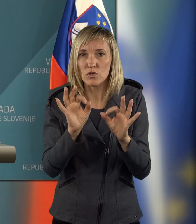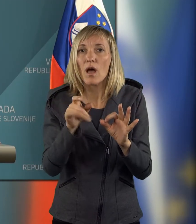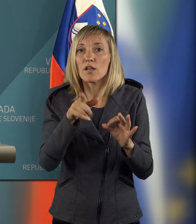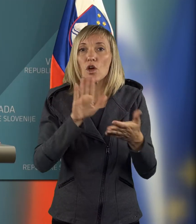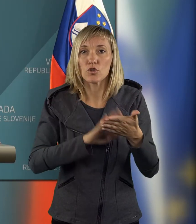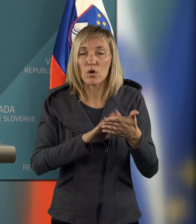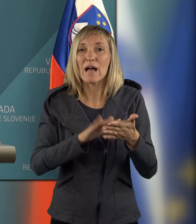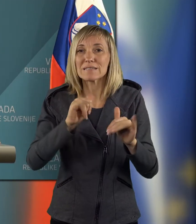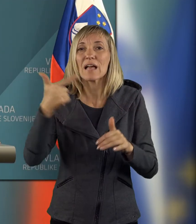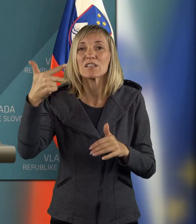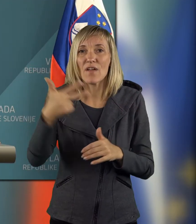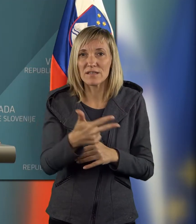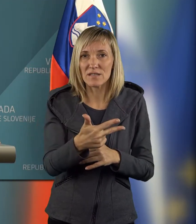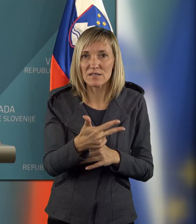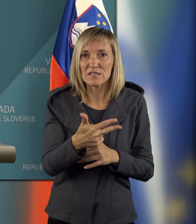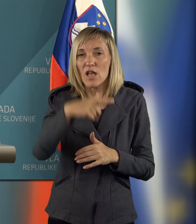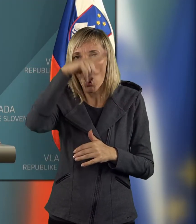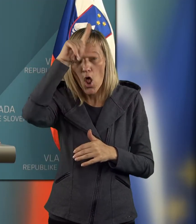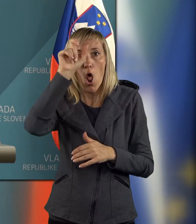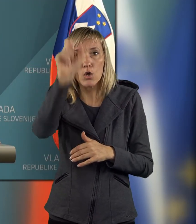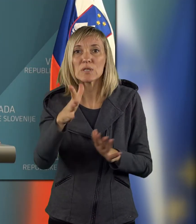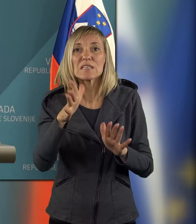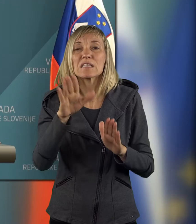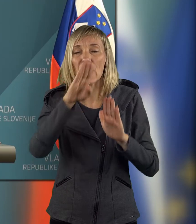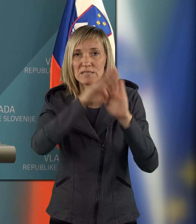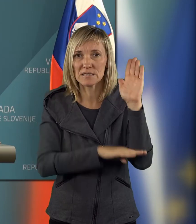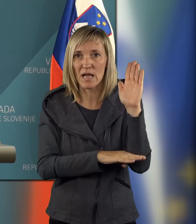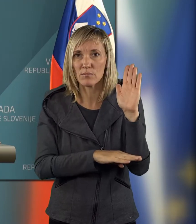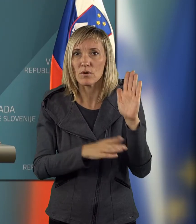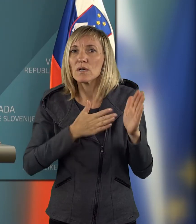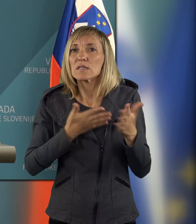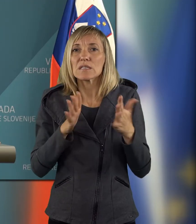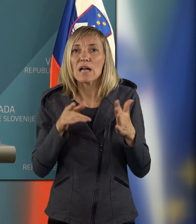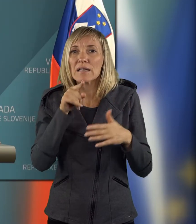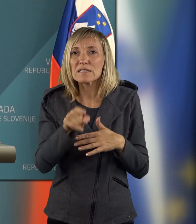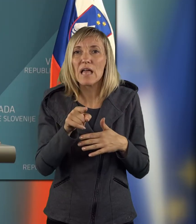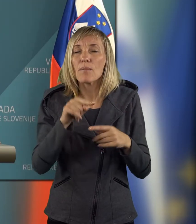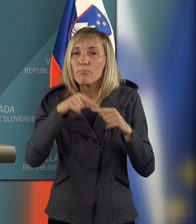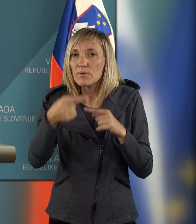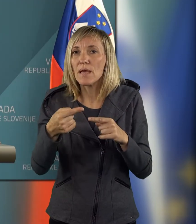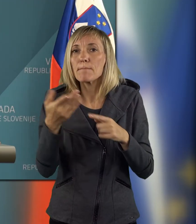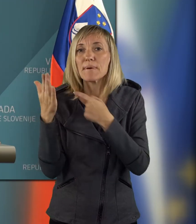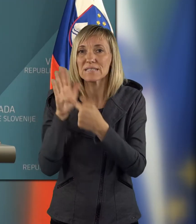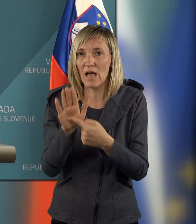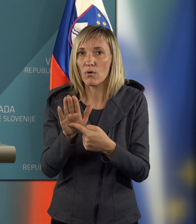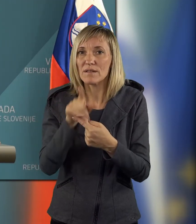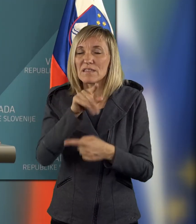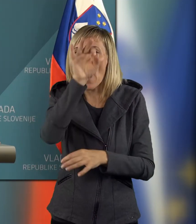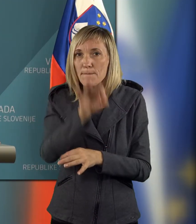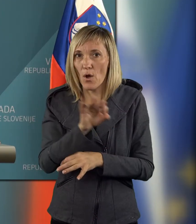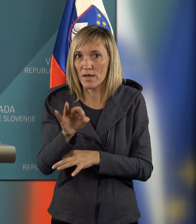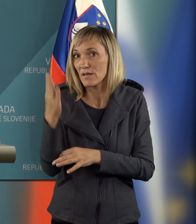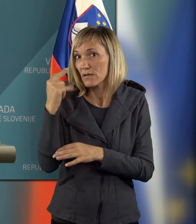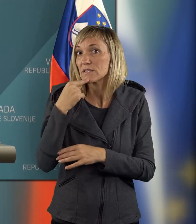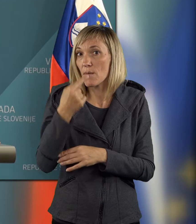je dokazal, da dve tretjini bo nikoli ni na seznamih. Kaj je pokazal druge? Zakaj ni tega bilo potem prezentiranega? In takrat ste